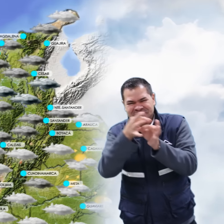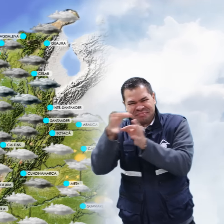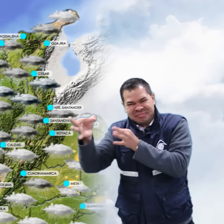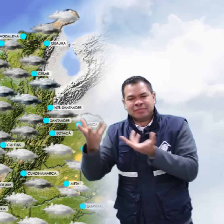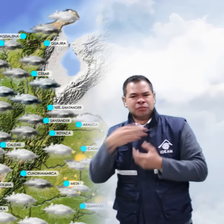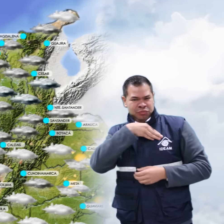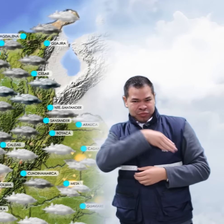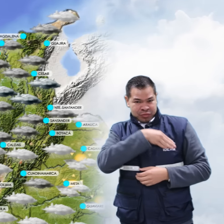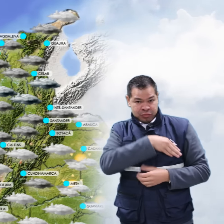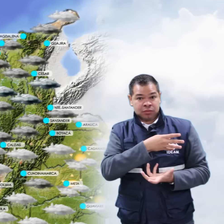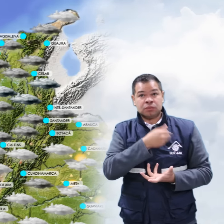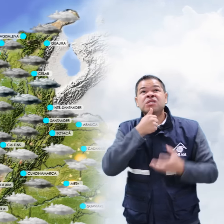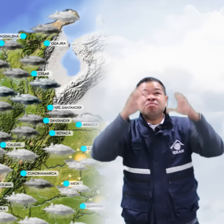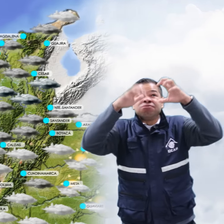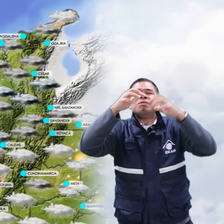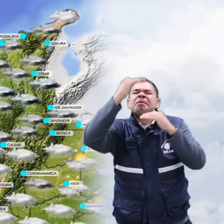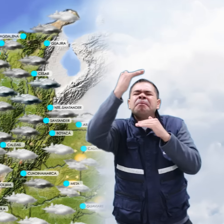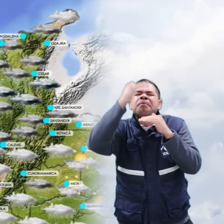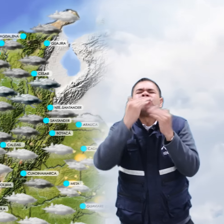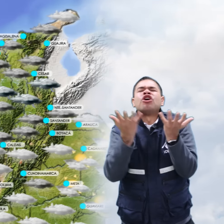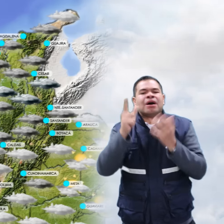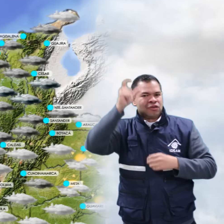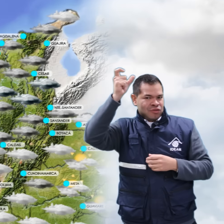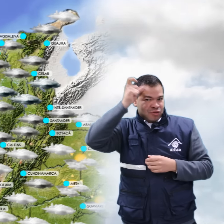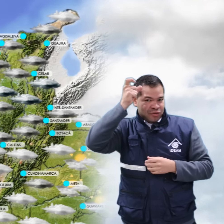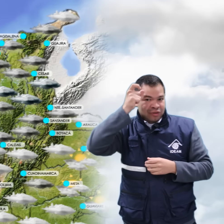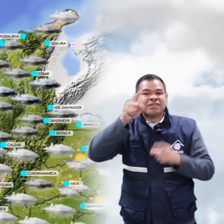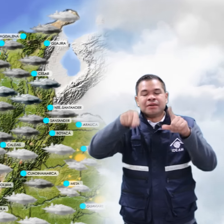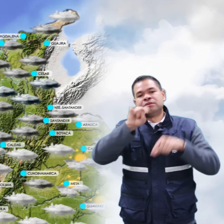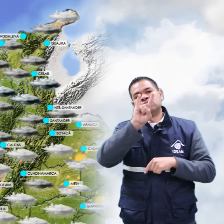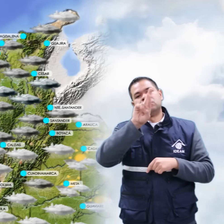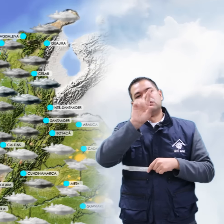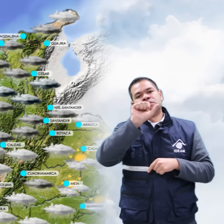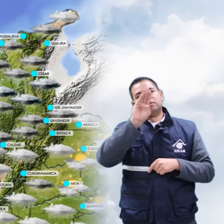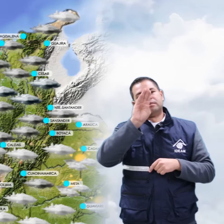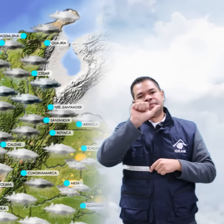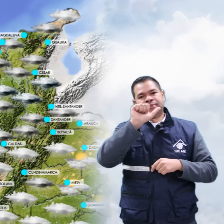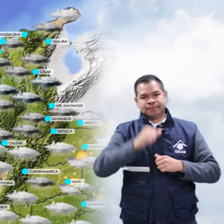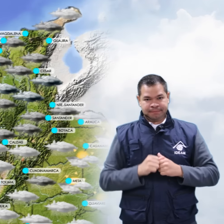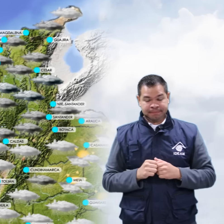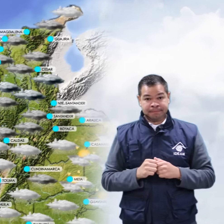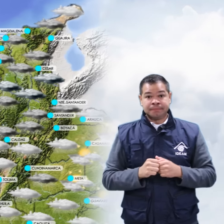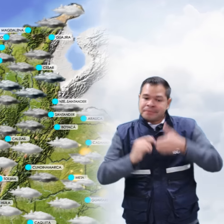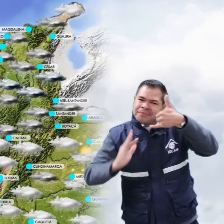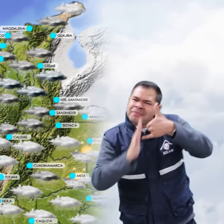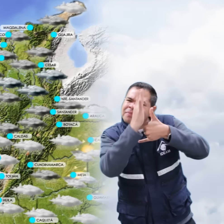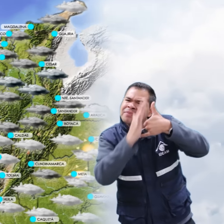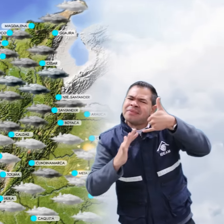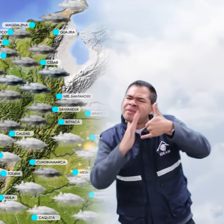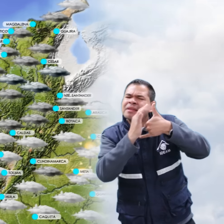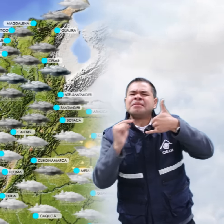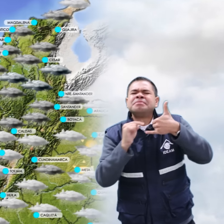y lluvias de menor intensidad hacia sectores de Córdoba y en el Golfo de Urabá. Para la región Pacífica,